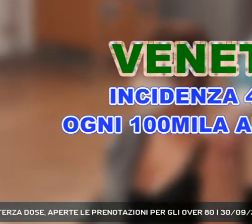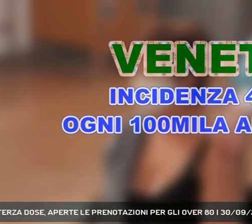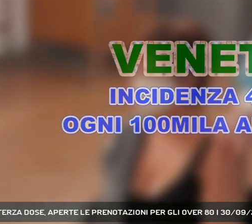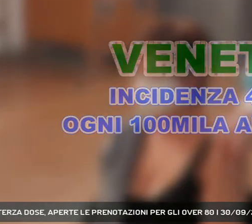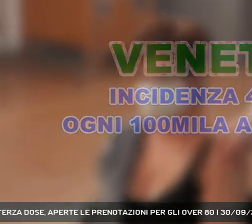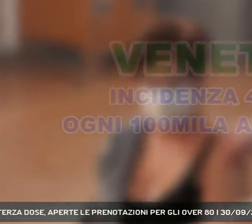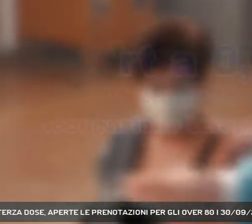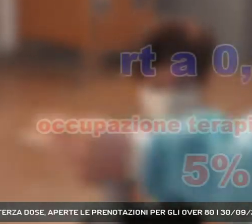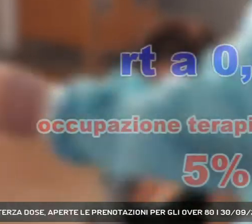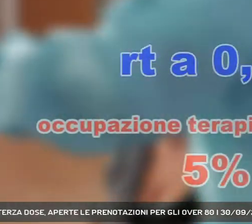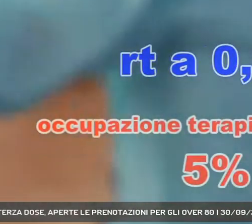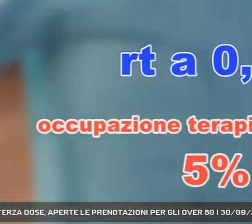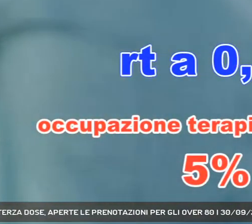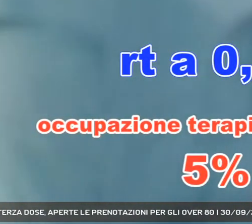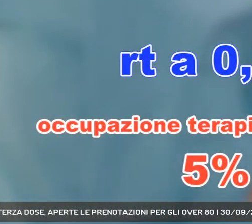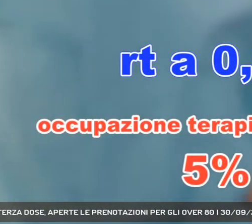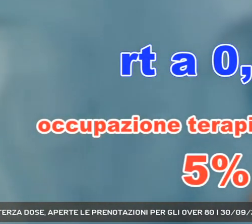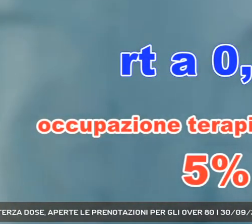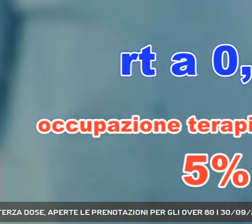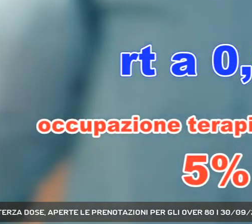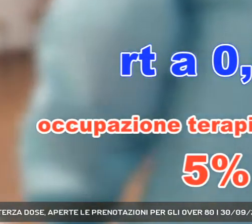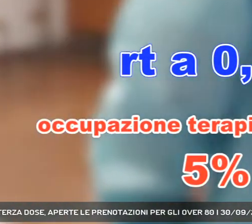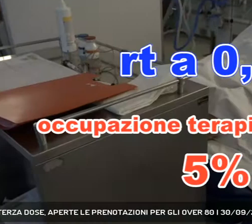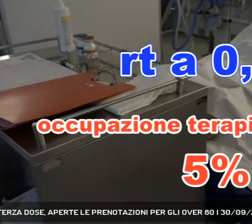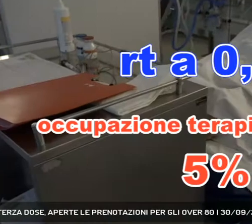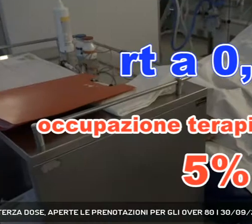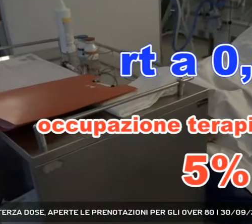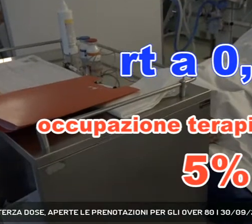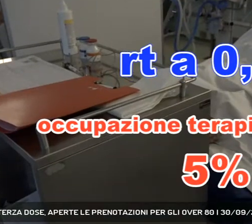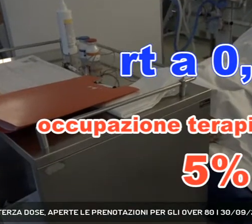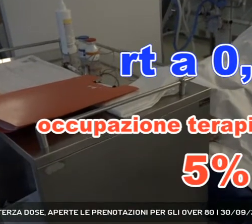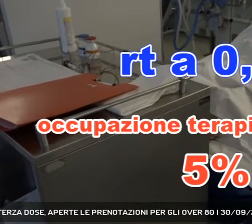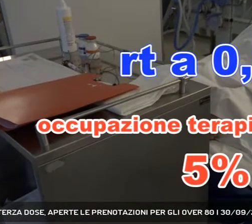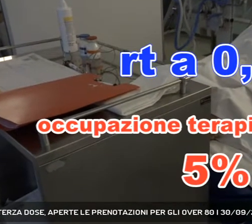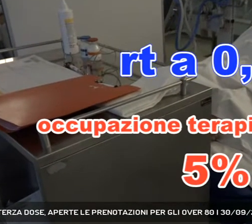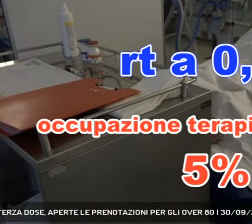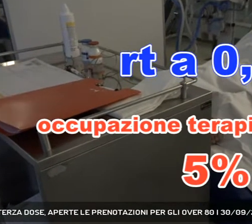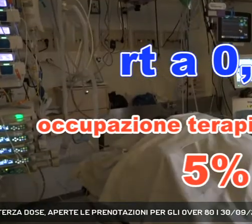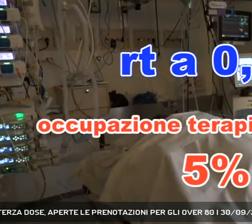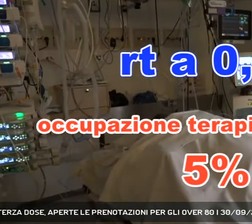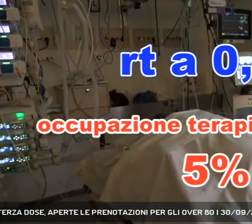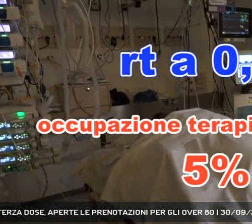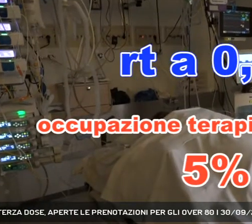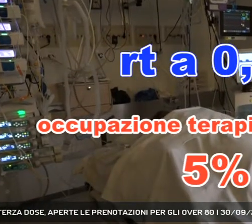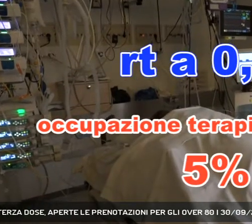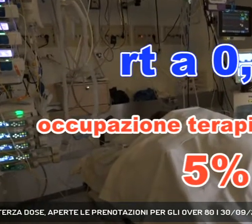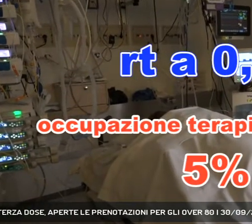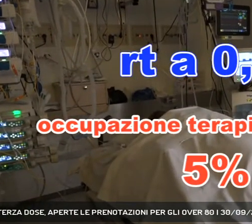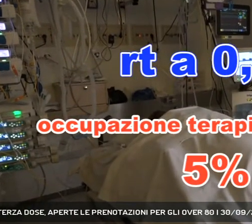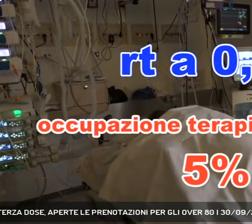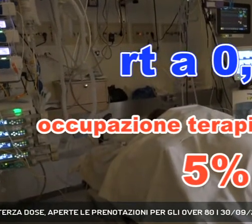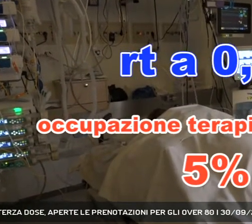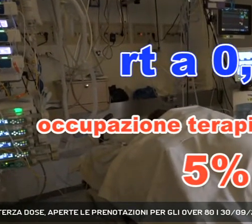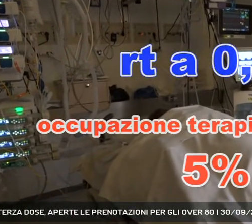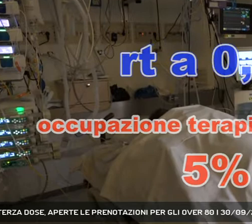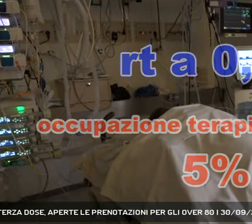ogni 100.000 abitanti, un R con T a 0,86, l'occupazione delle terapie intensive cala di un punto percentuale e si attesta al